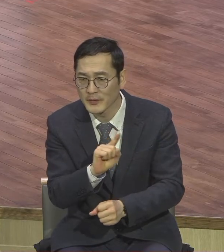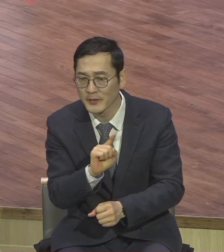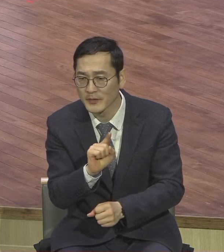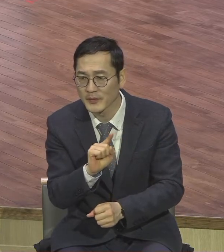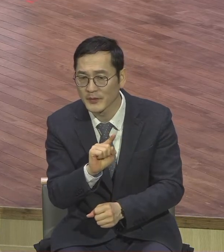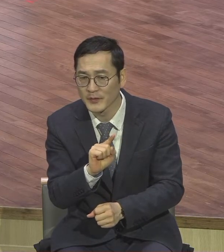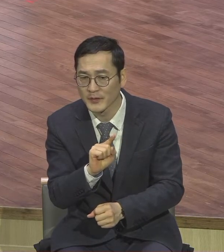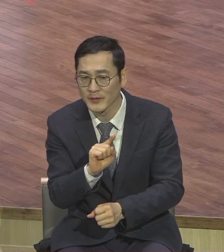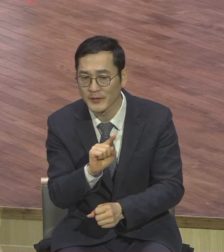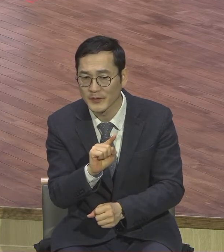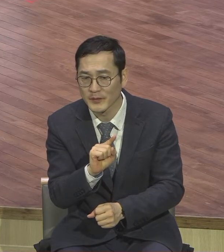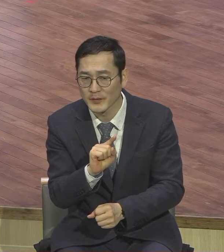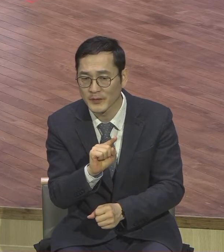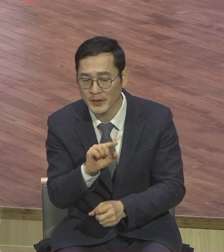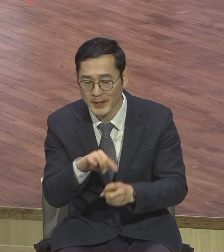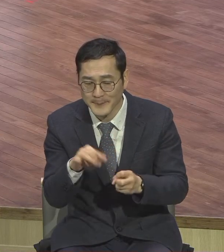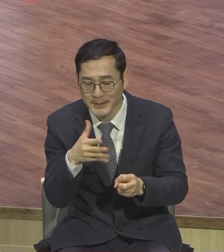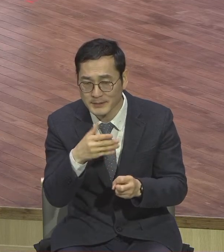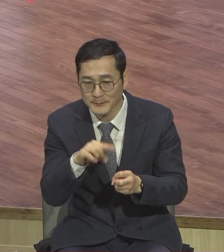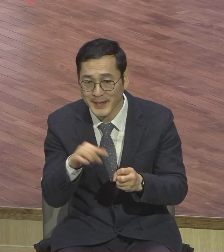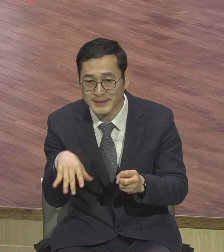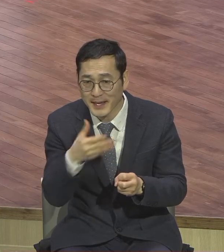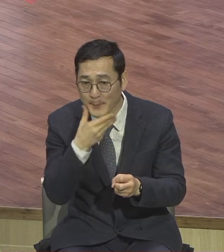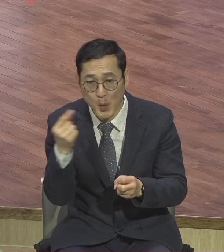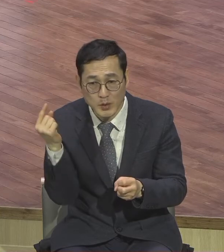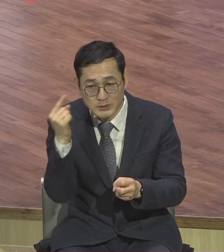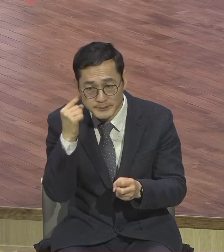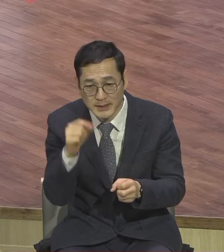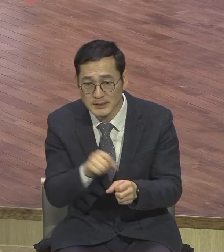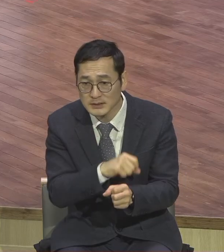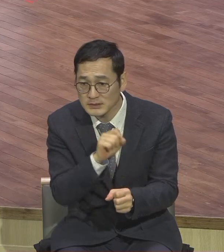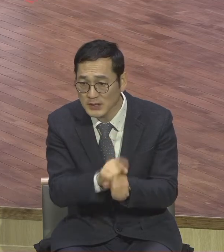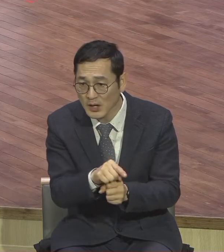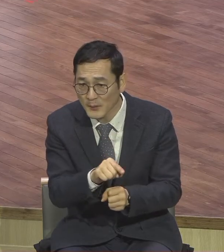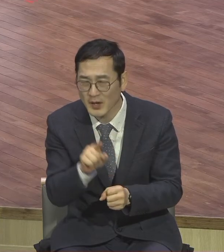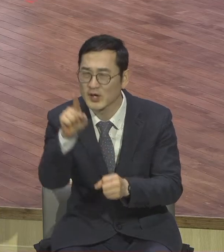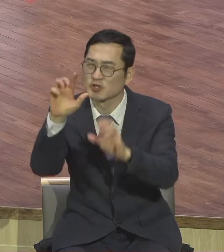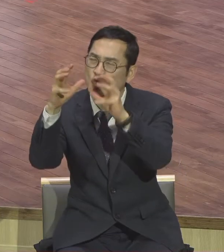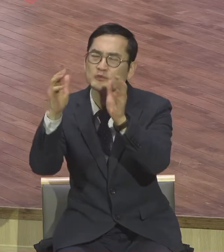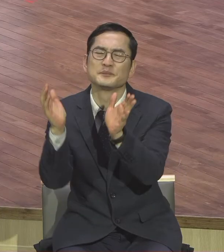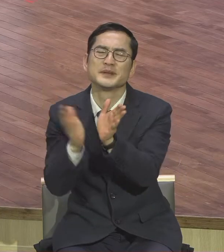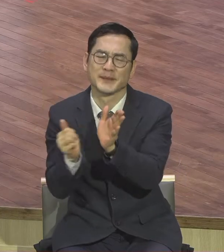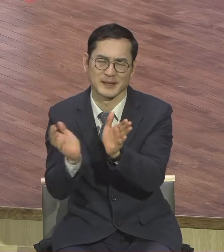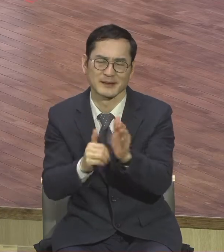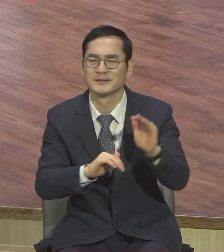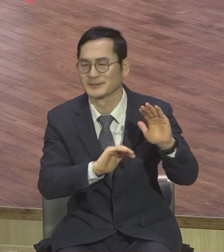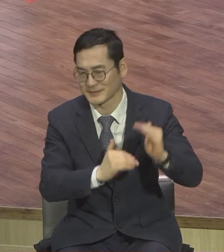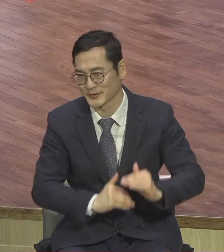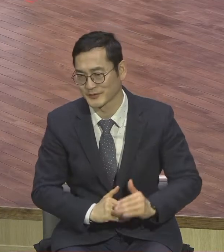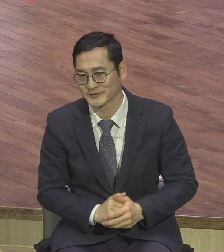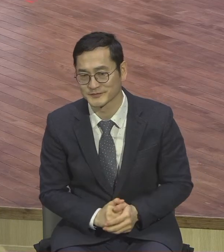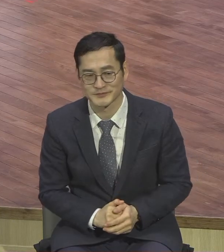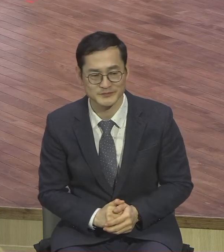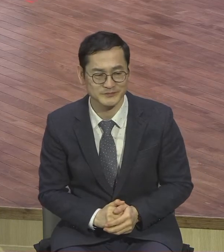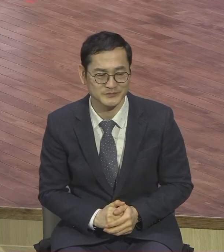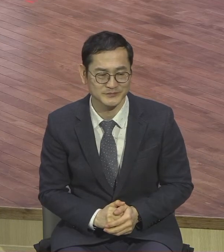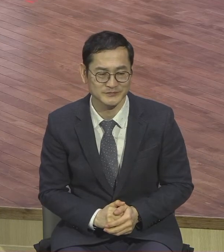마태복음의 특징, 천국 비밀에 대한, 우리가 앞으로 갈 천국 비밀에 대해서